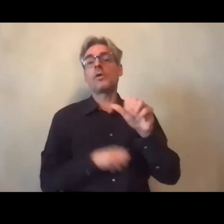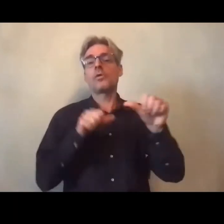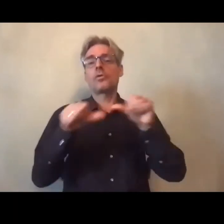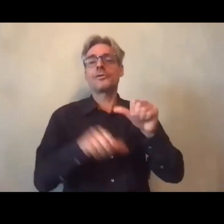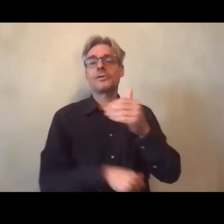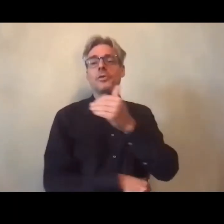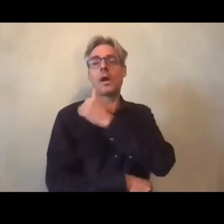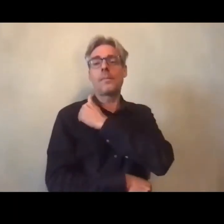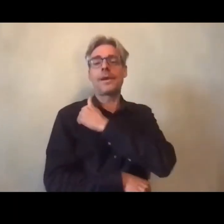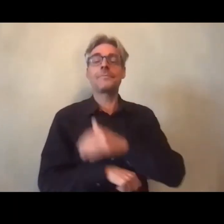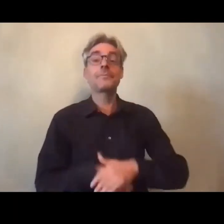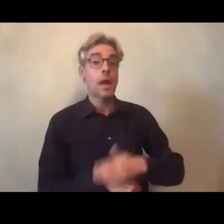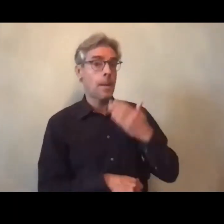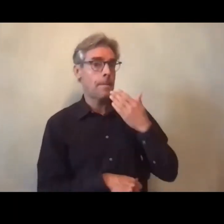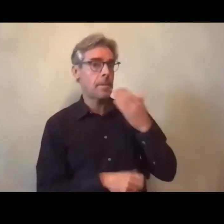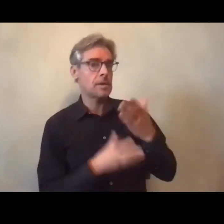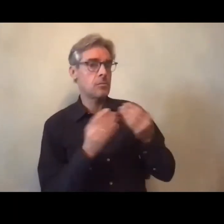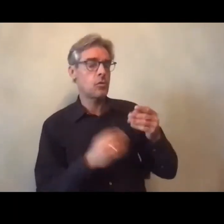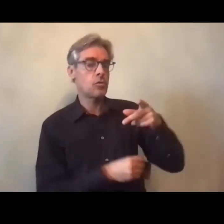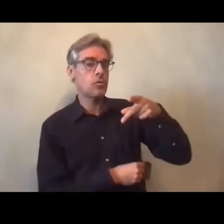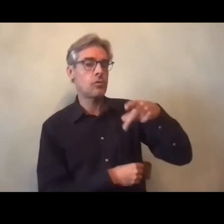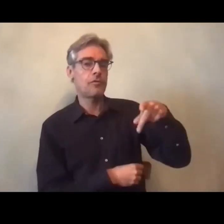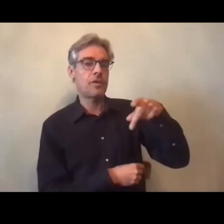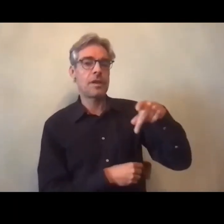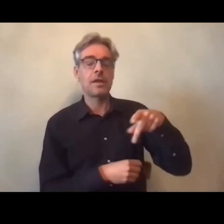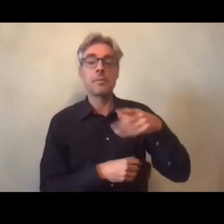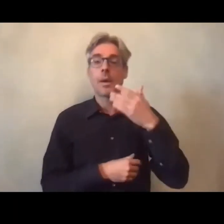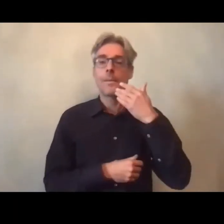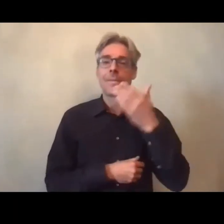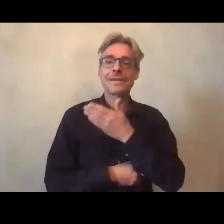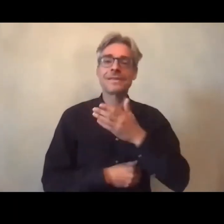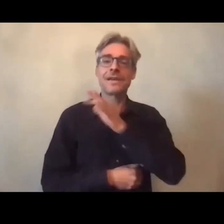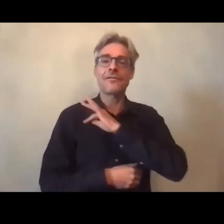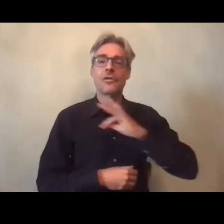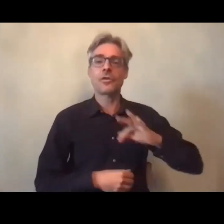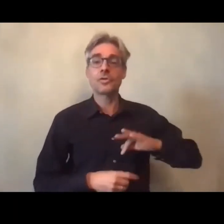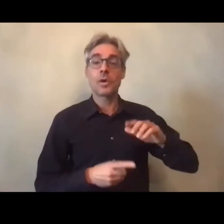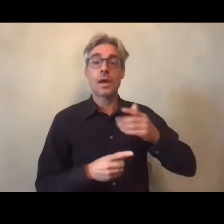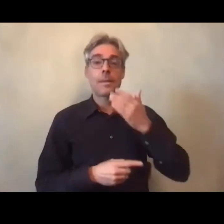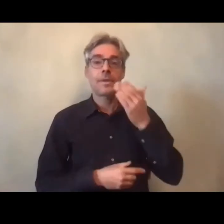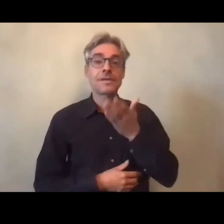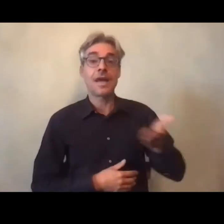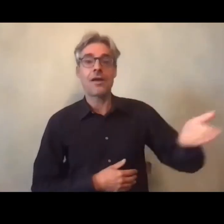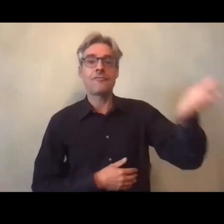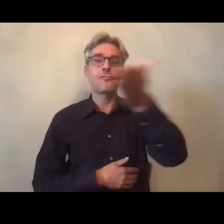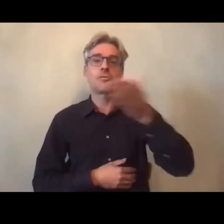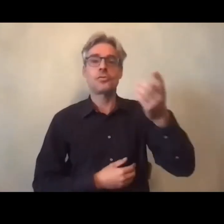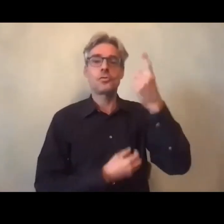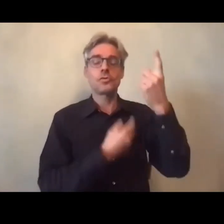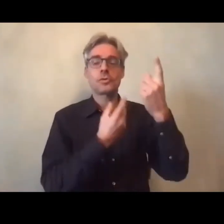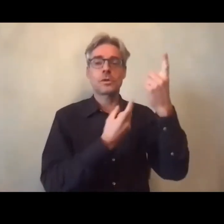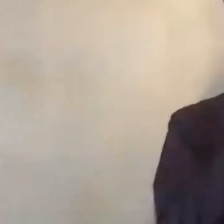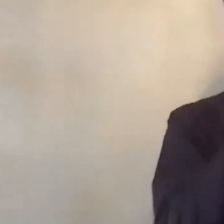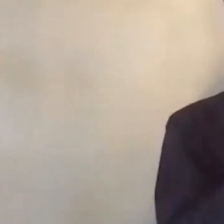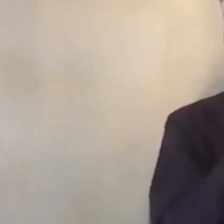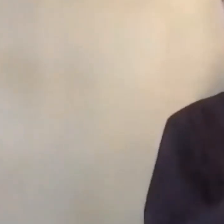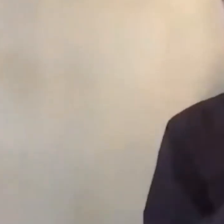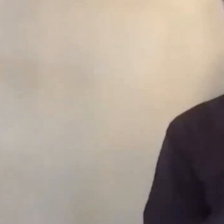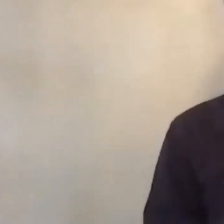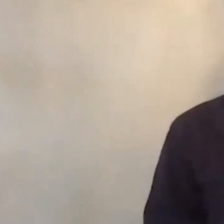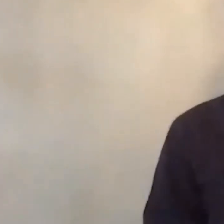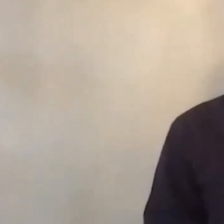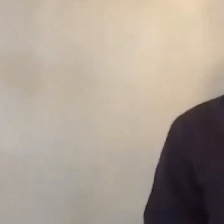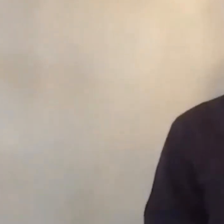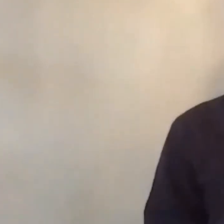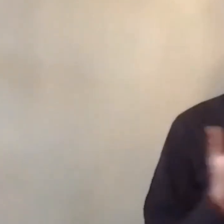merci beaucoup Philippe merci merci à François et merci à vous pour cette intervention je vais